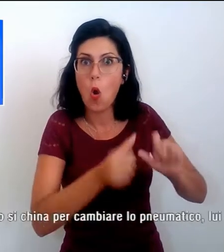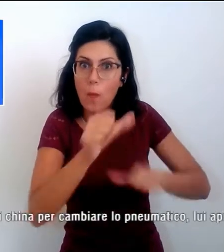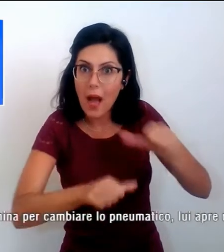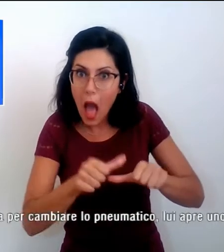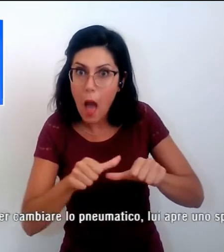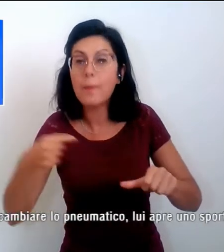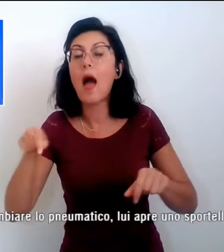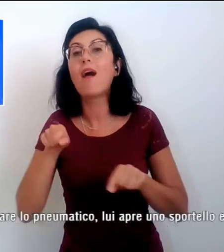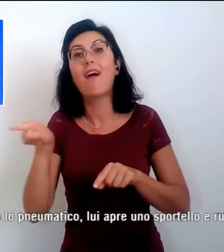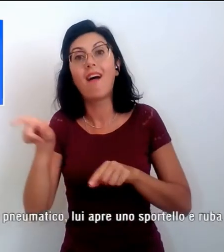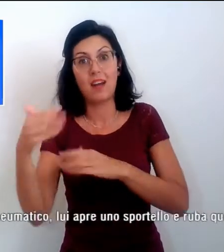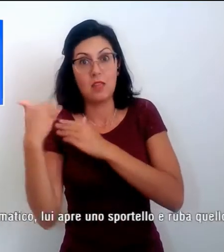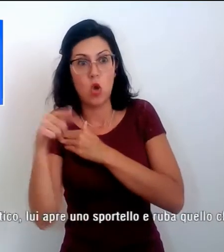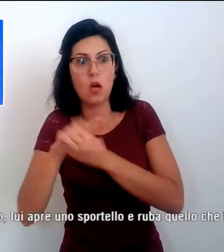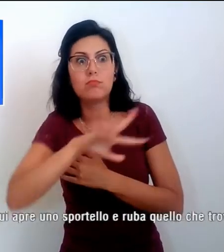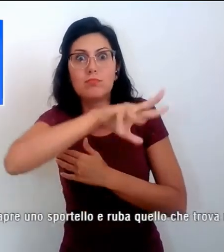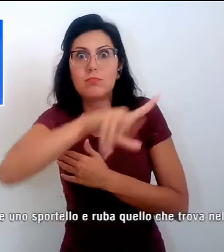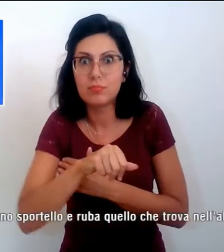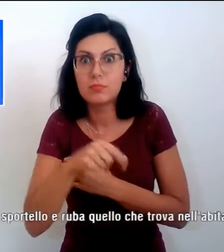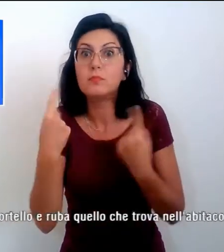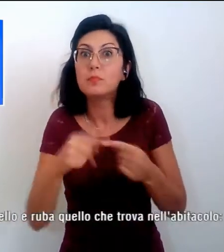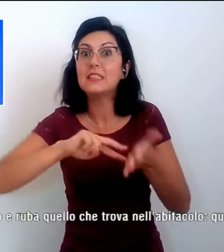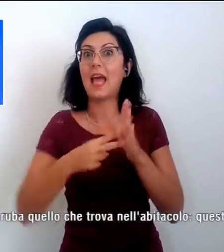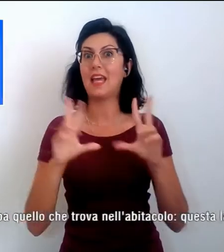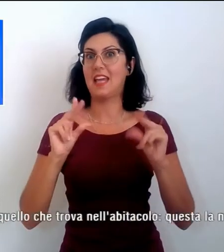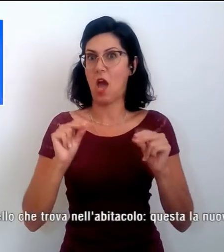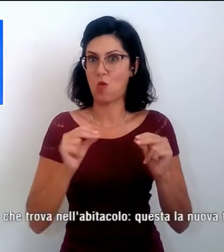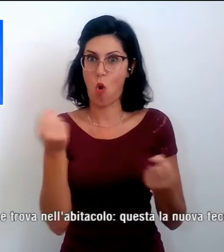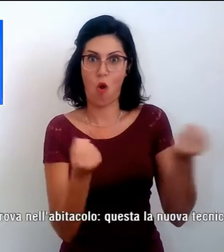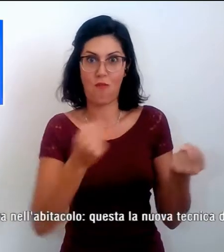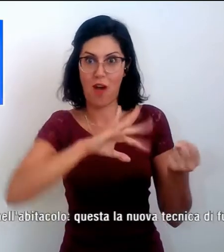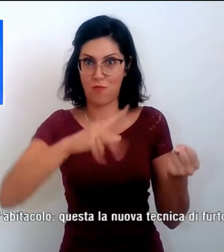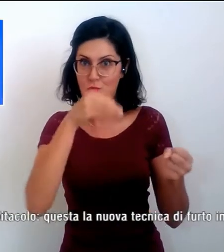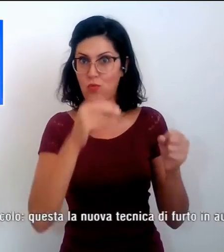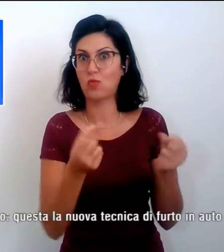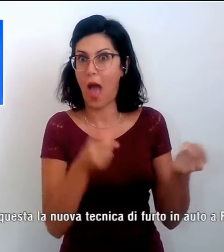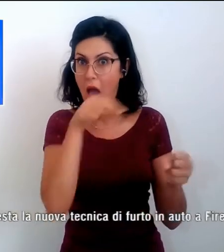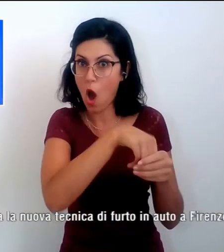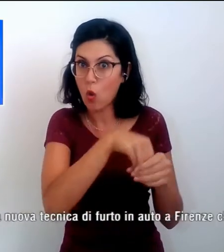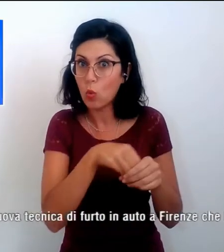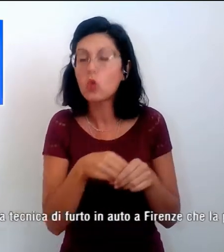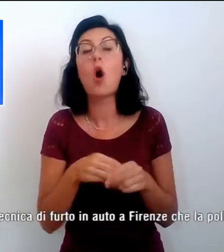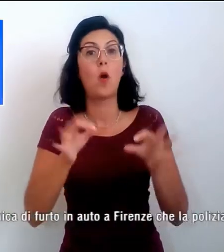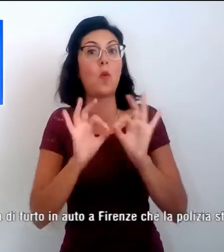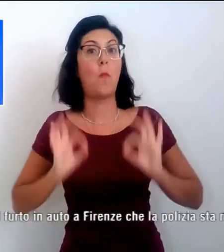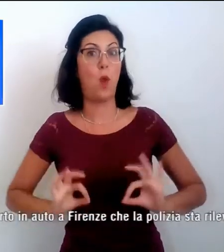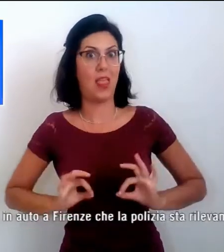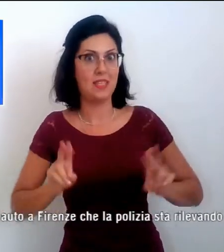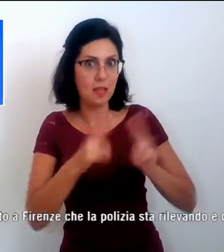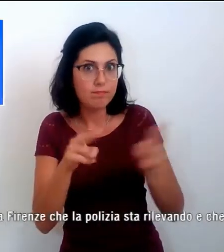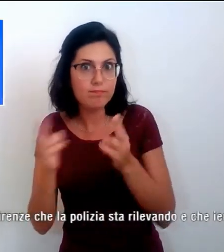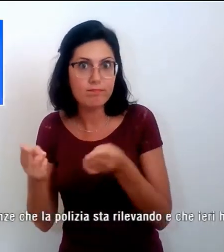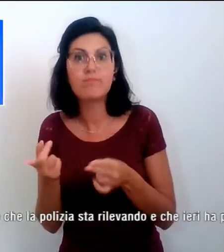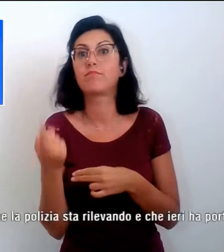Questa è la nuova tecnica di furto in auto a Firenze che la polizia sta rilevando e che ieri ha portato all'arresto di un uomo di 58